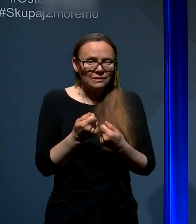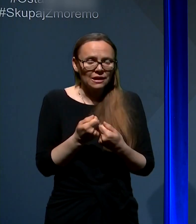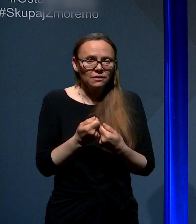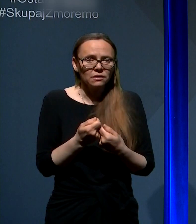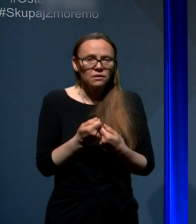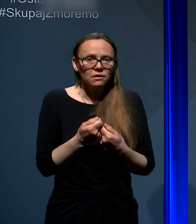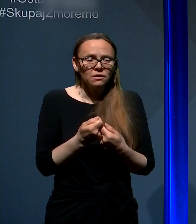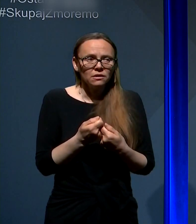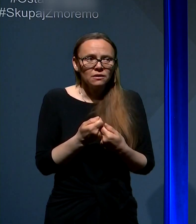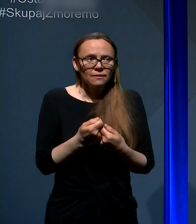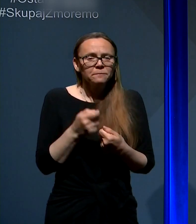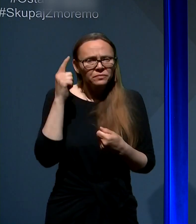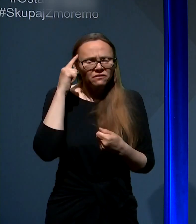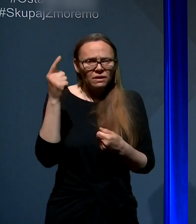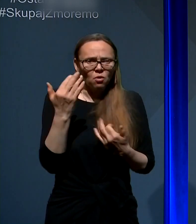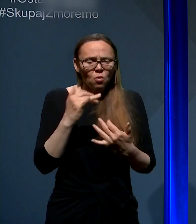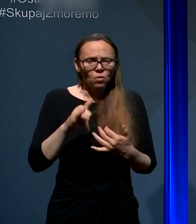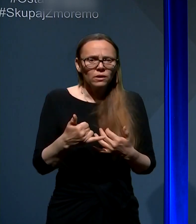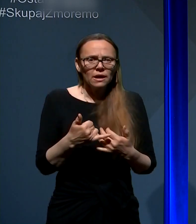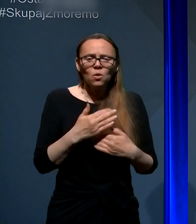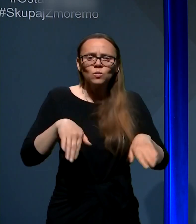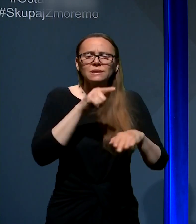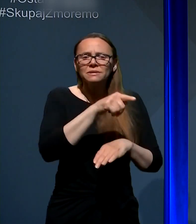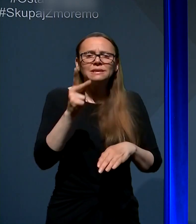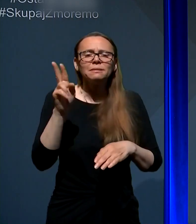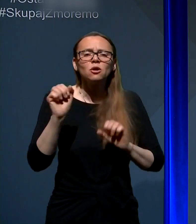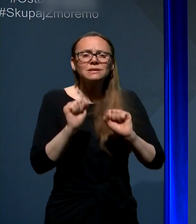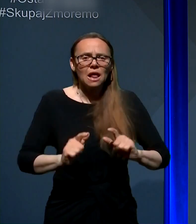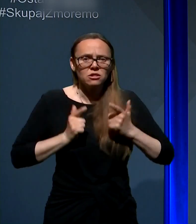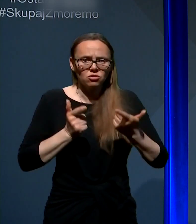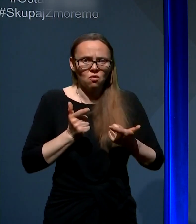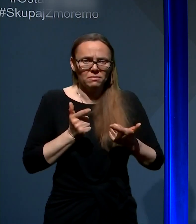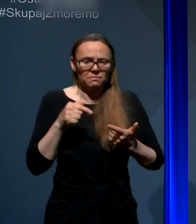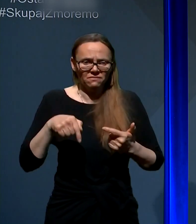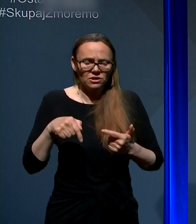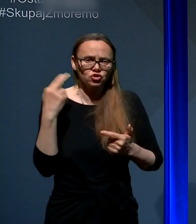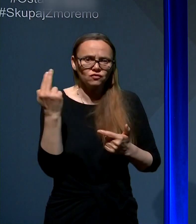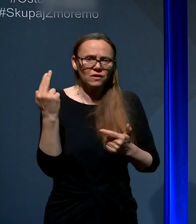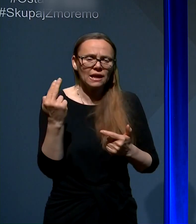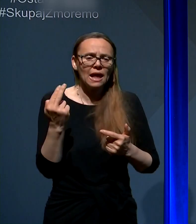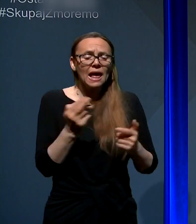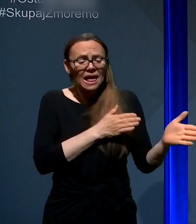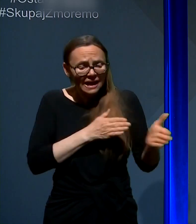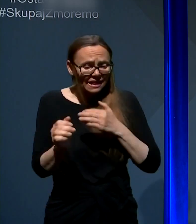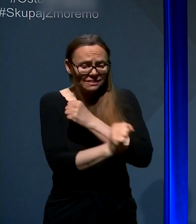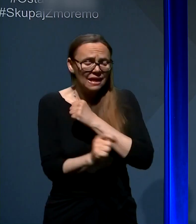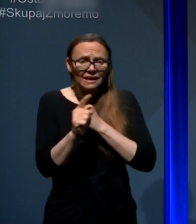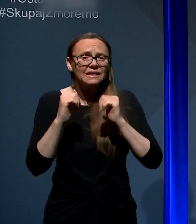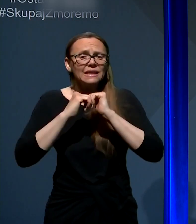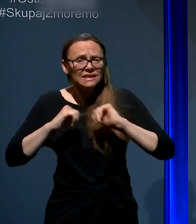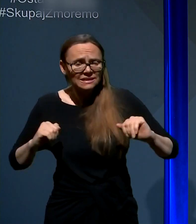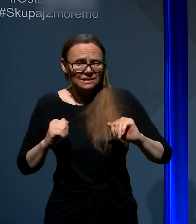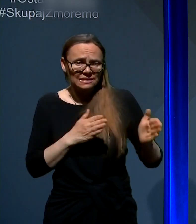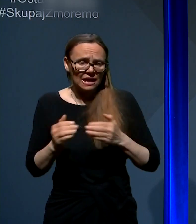ko v nadrevanju to vemo, koliko je znesek. Vsem tistim, ki imajo stano privilišče v Sloveniji, pomeni to velja tako za redne, kot za izredne študente, ki so v študijskem letu